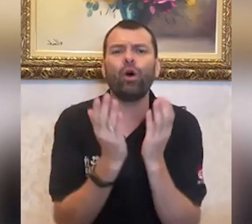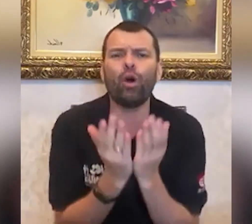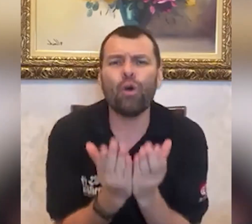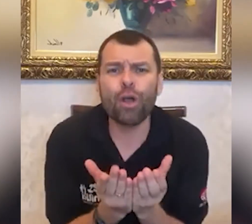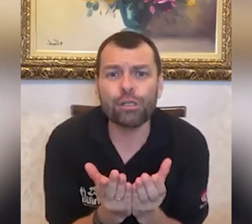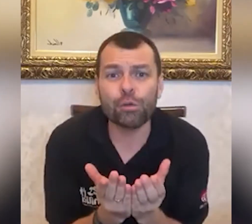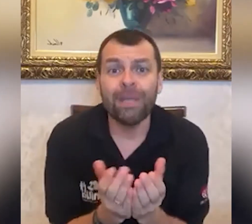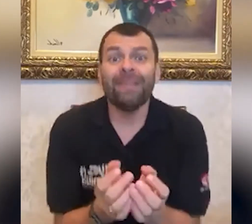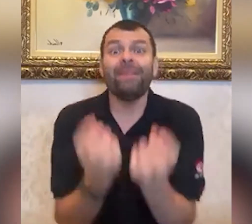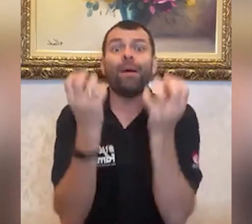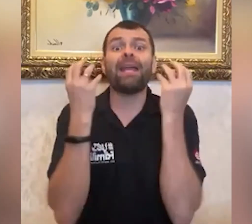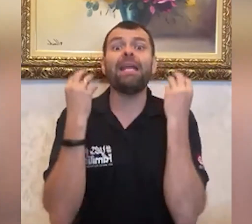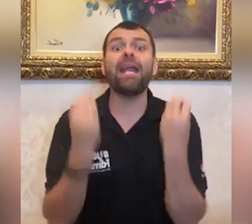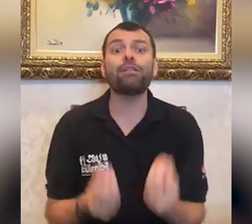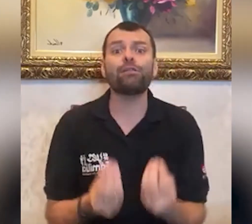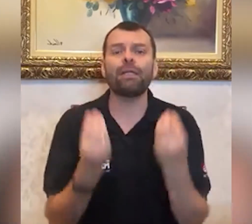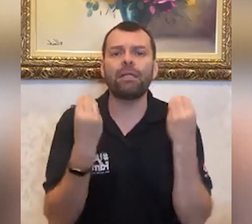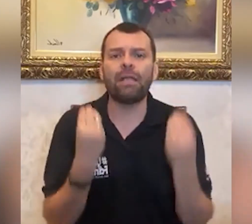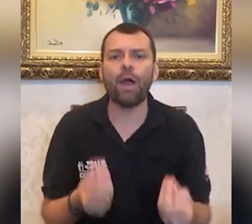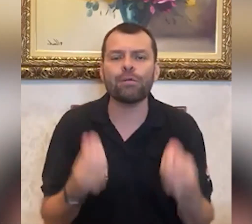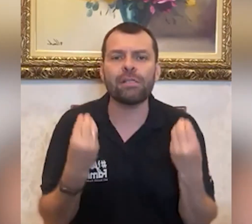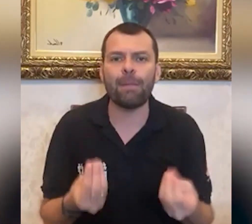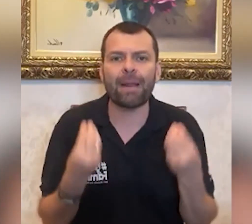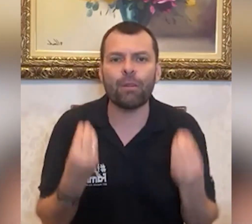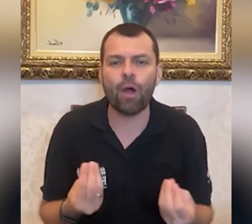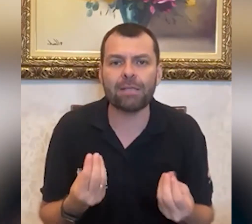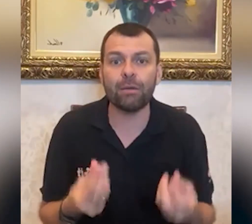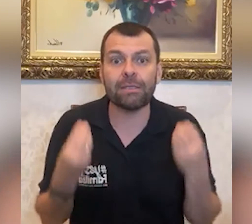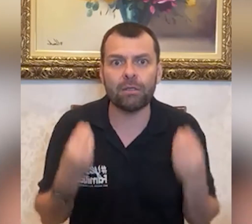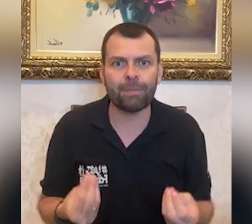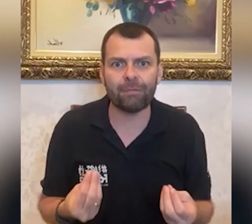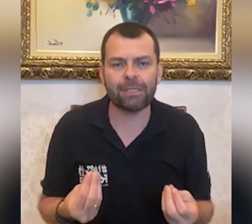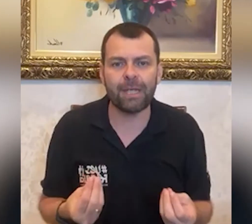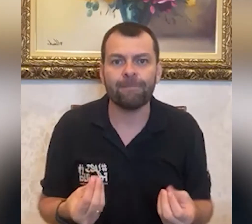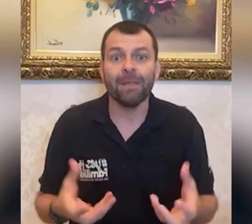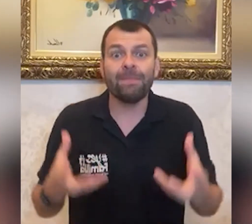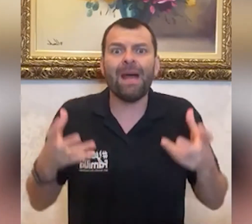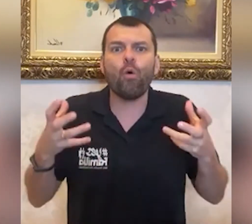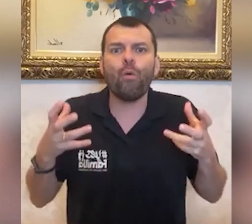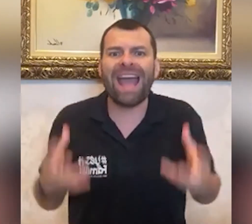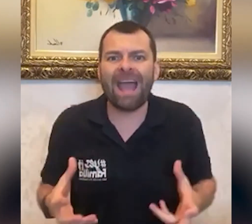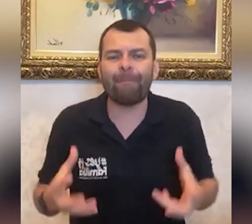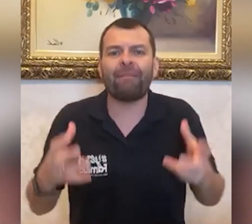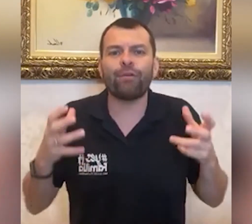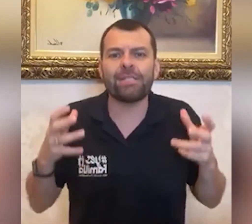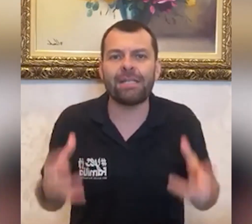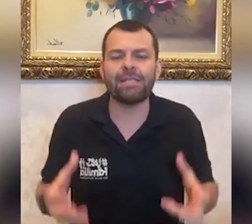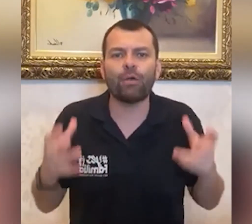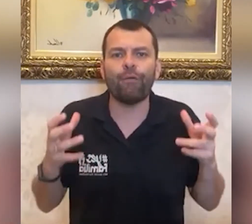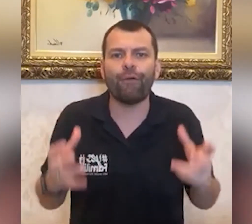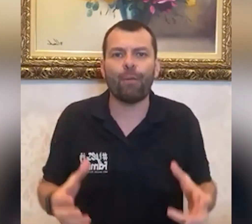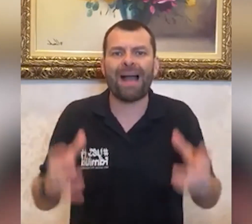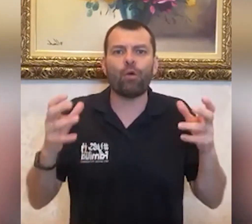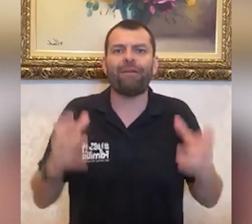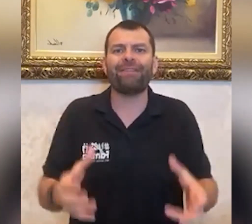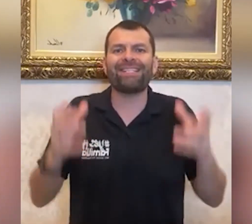doloroso, não é isso que Deus tem pra nós, não é isso que Deus tem pra você, não é pra você se conformar com uma vida